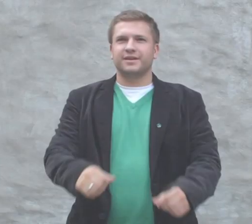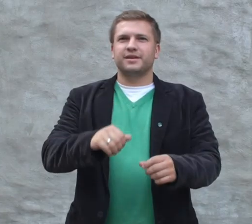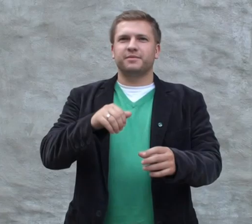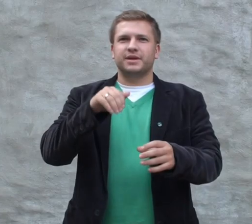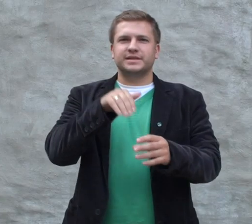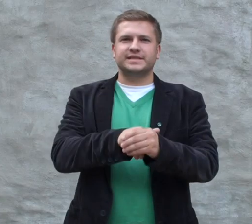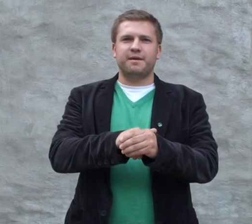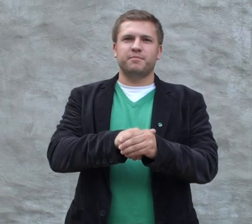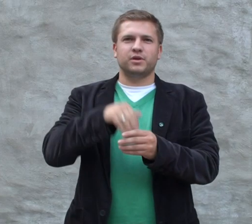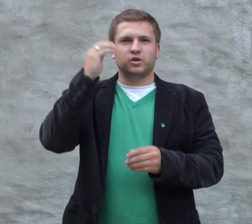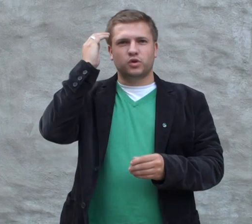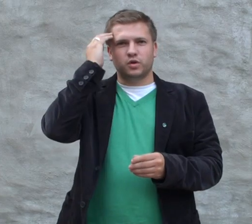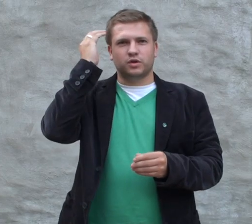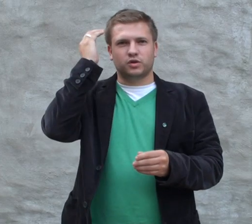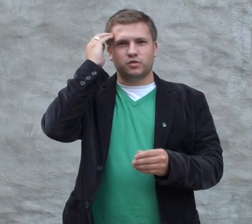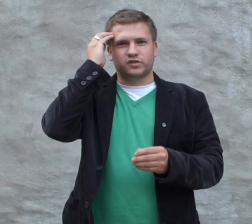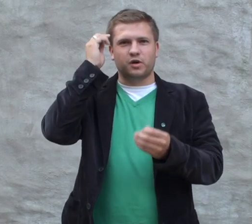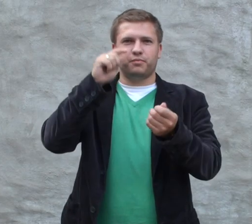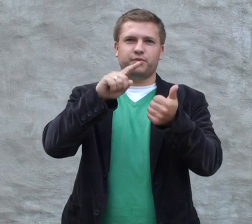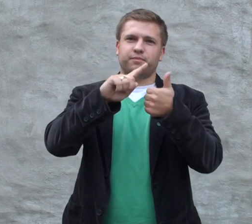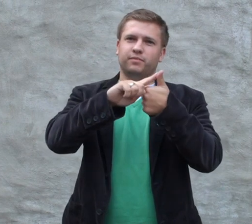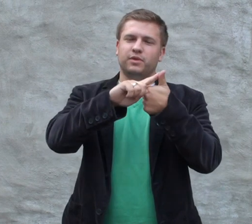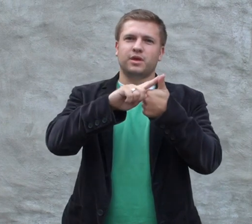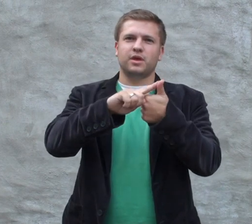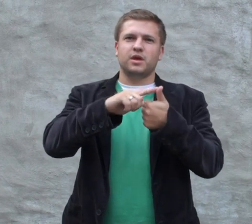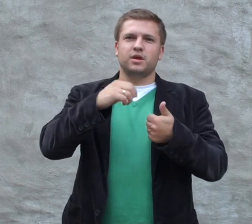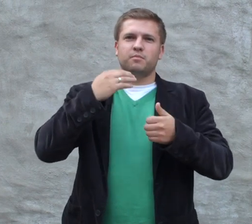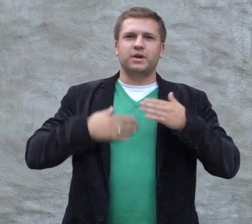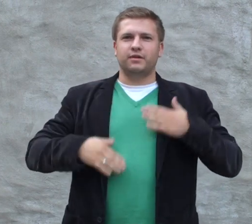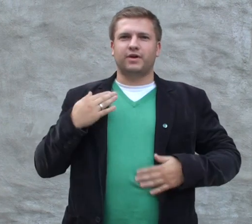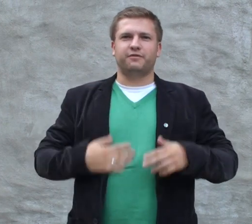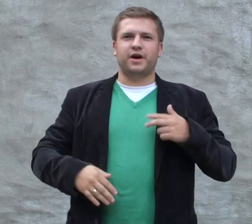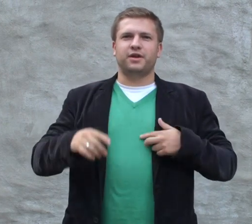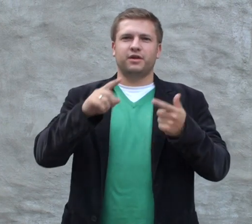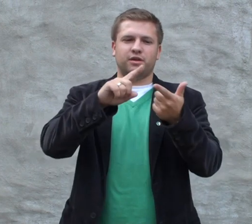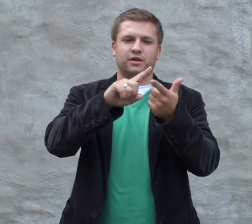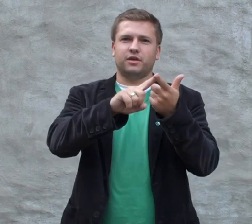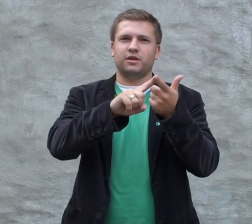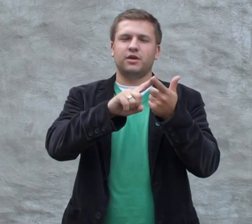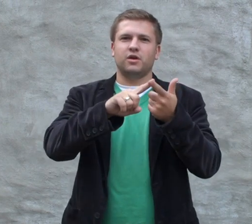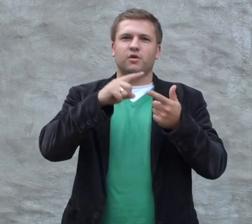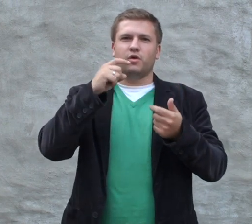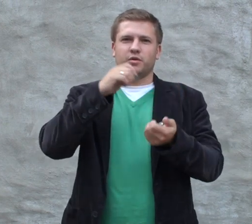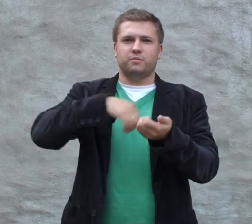Stem på kunnskap, velferd og miljø.